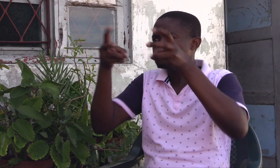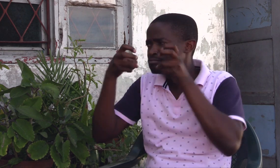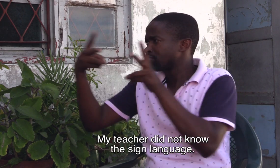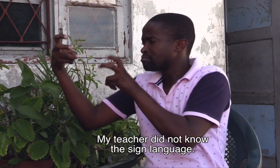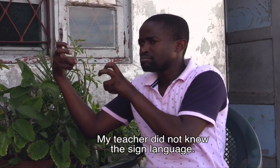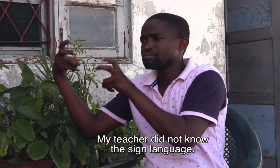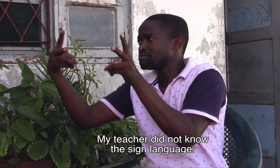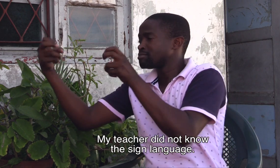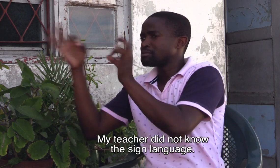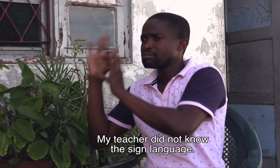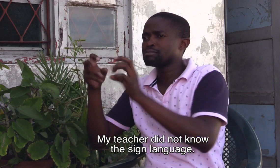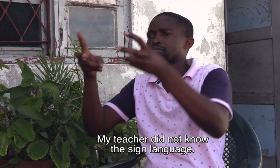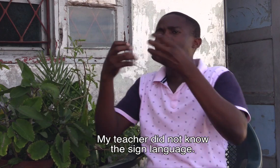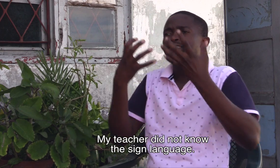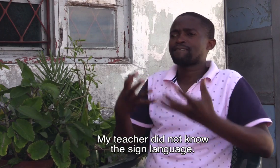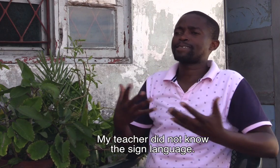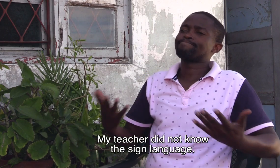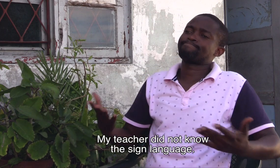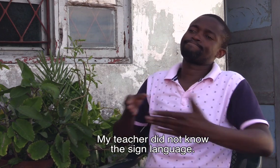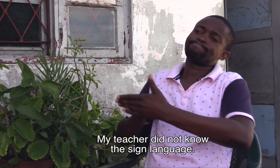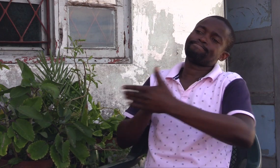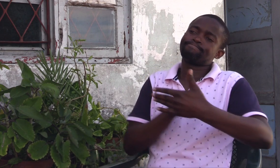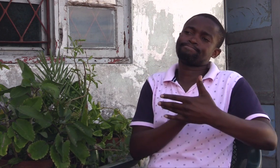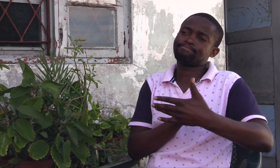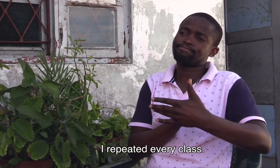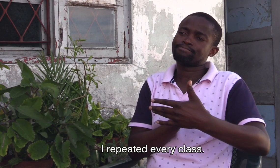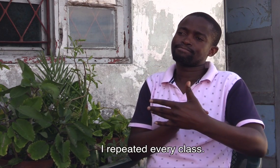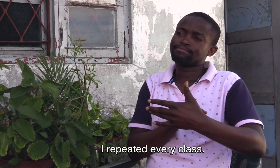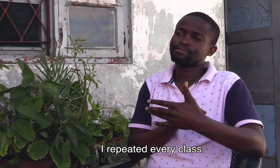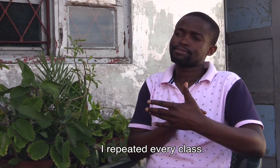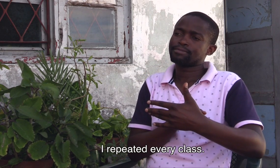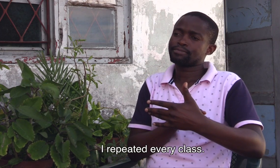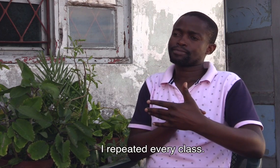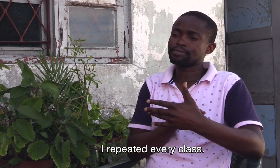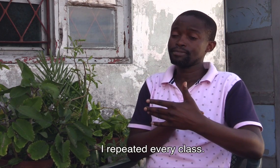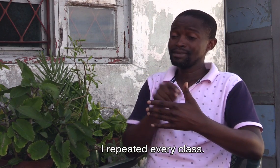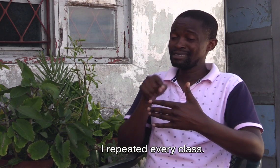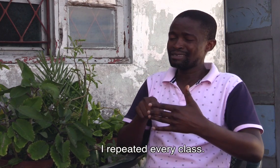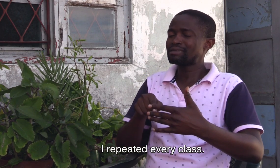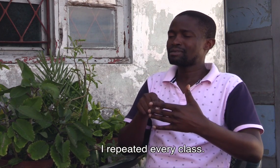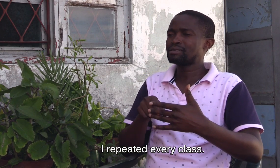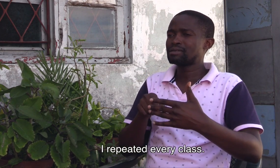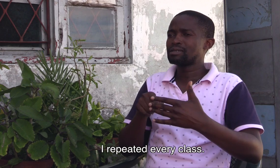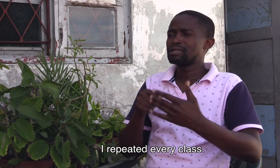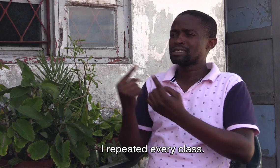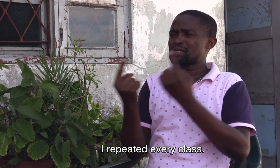Meu professor não conhecia a língua de sinais. Cada ano de escola, eu repetia pelo menos duas vezes.